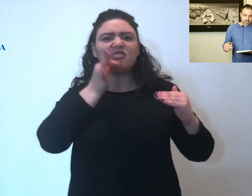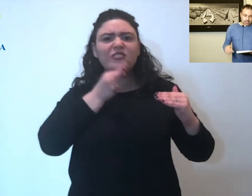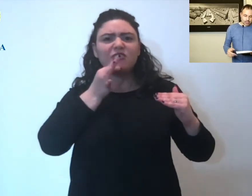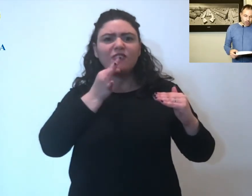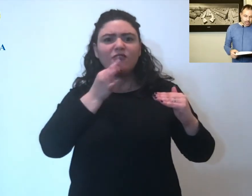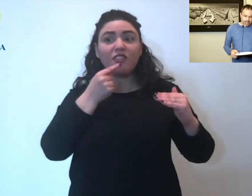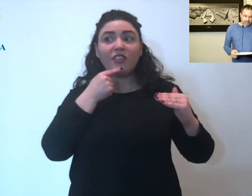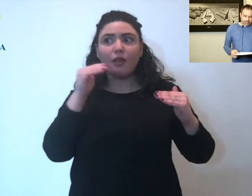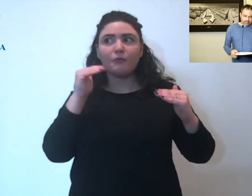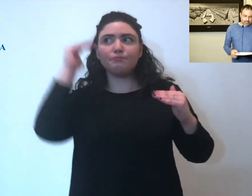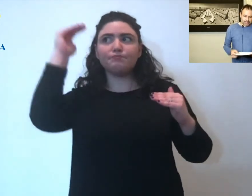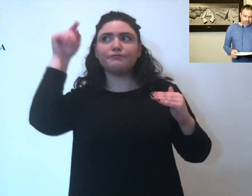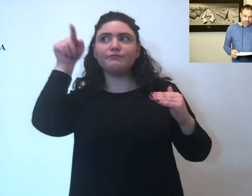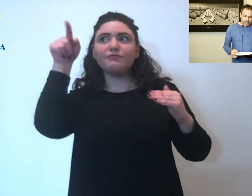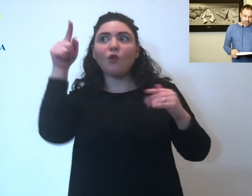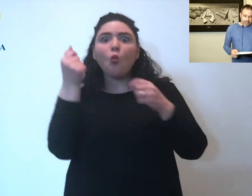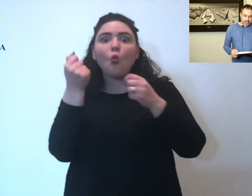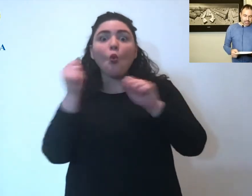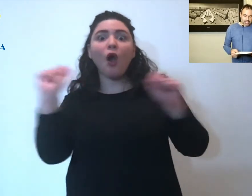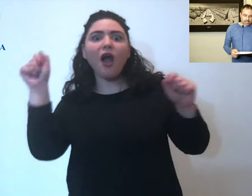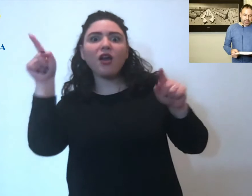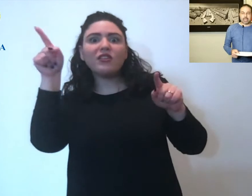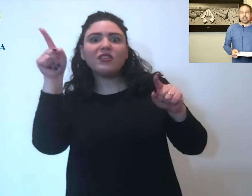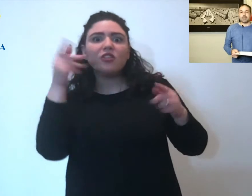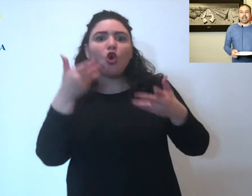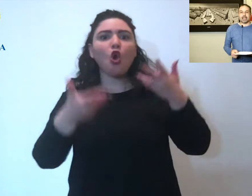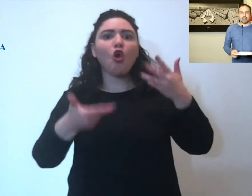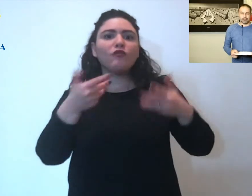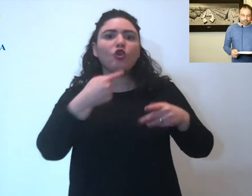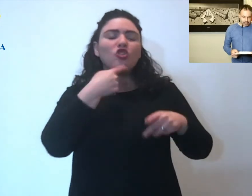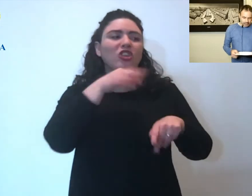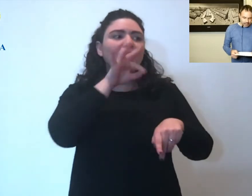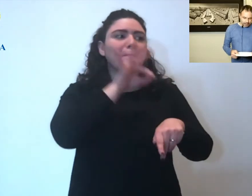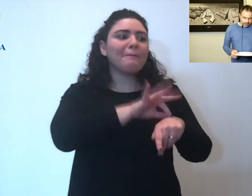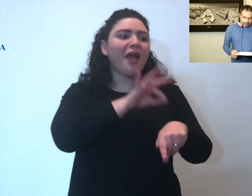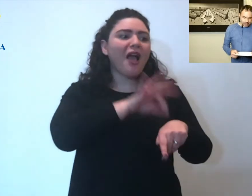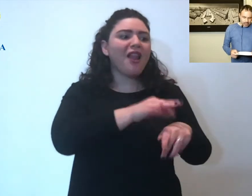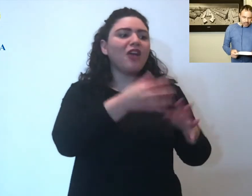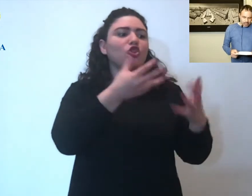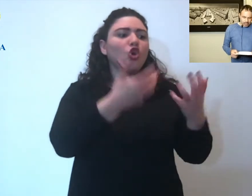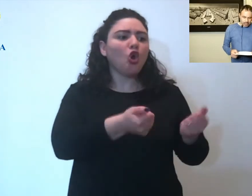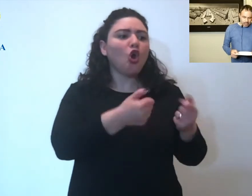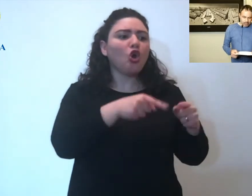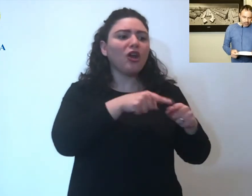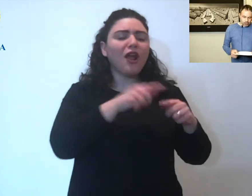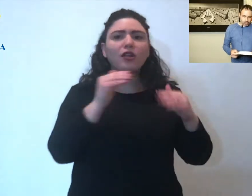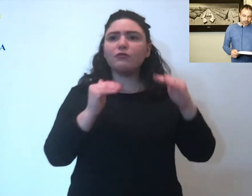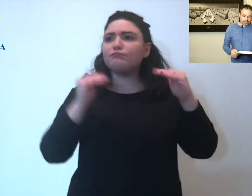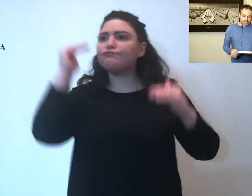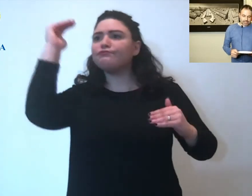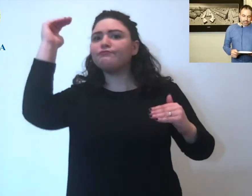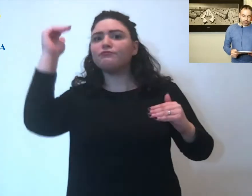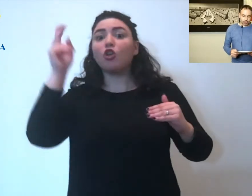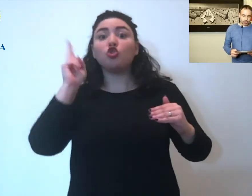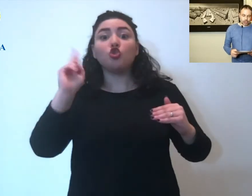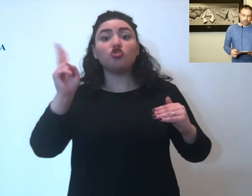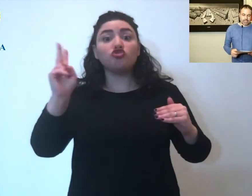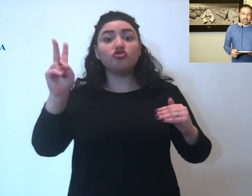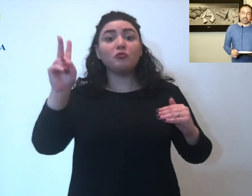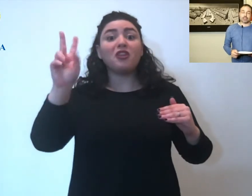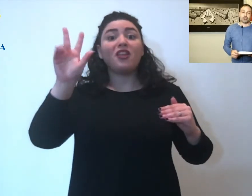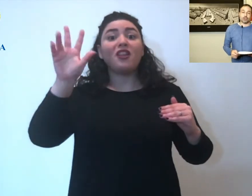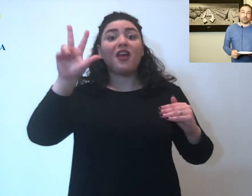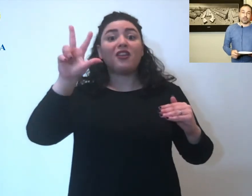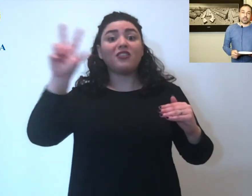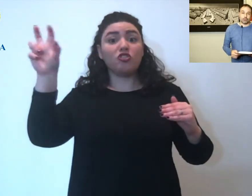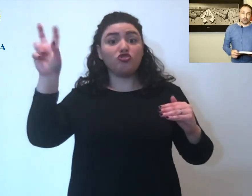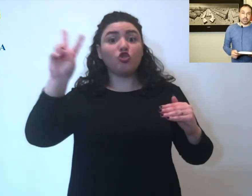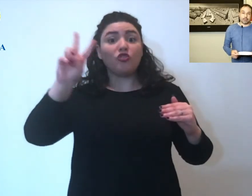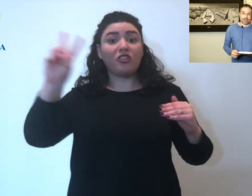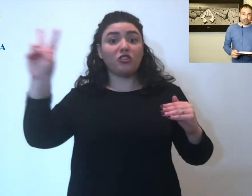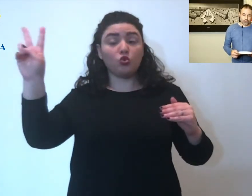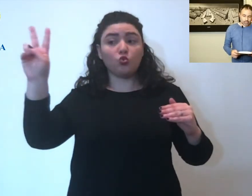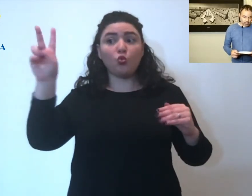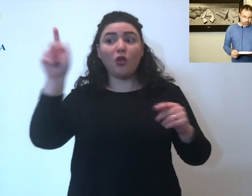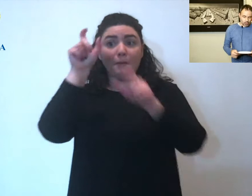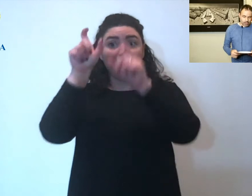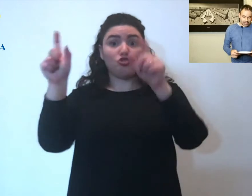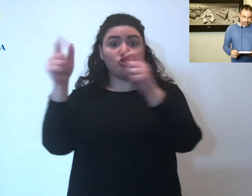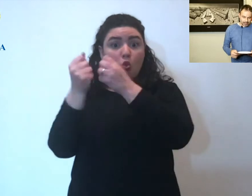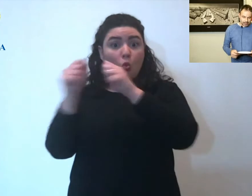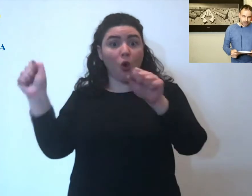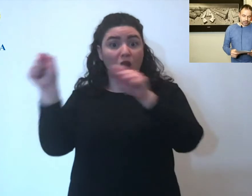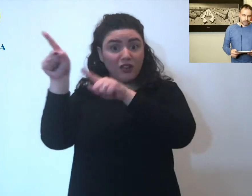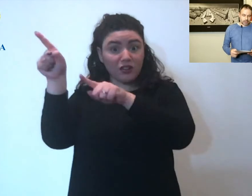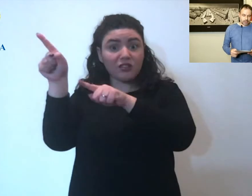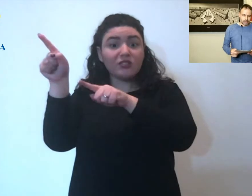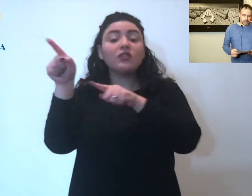i guariti che i malati effettivi. Sono infatti 12.322 le persone